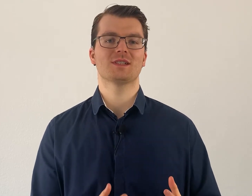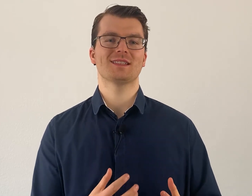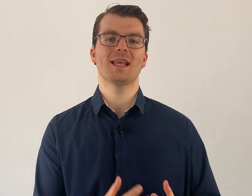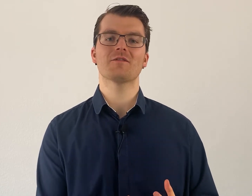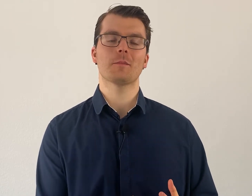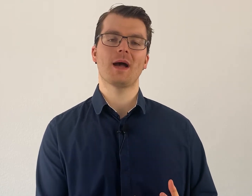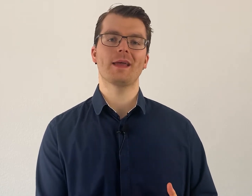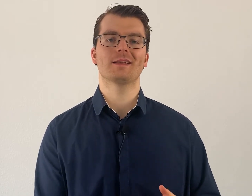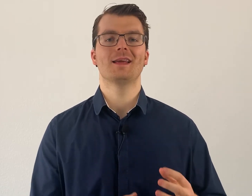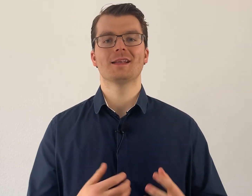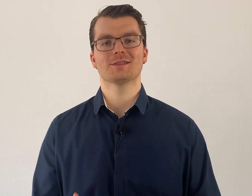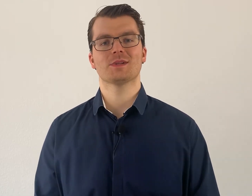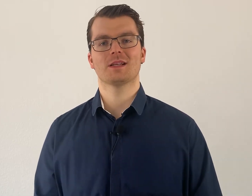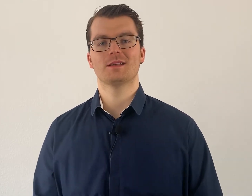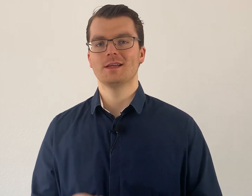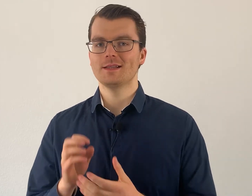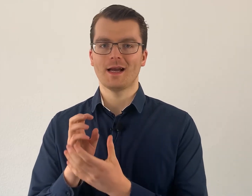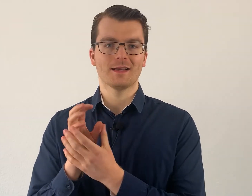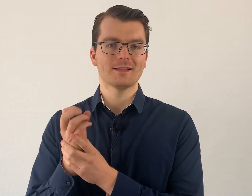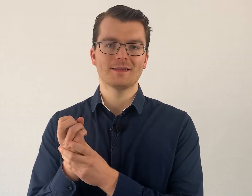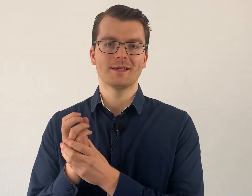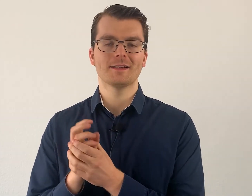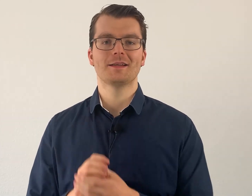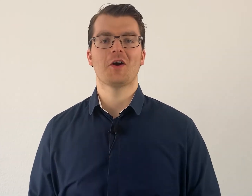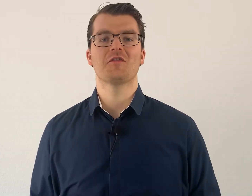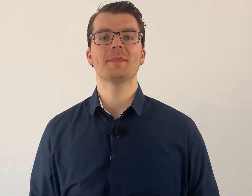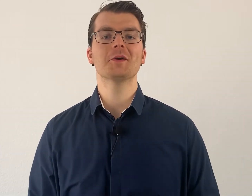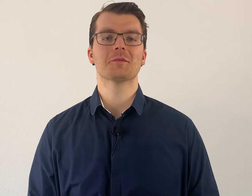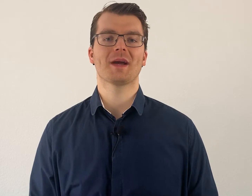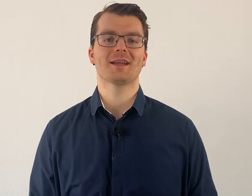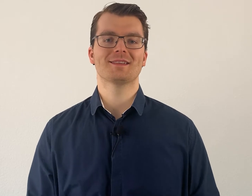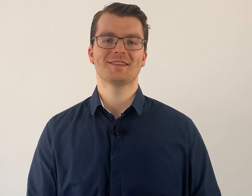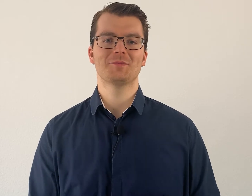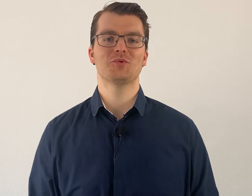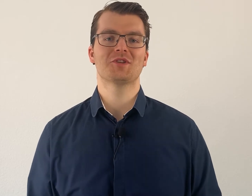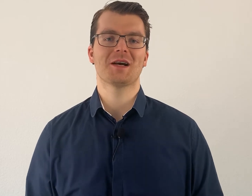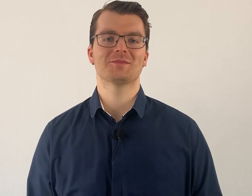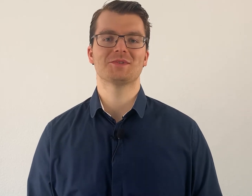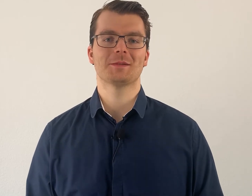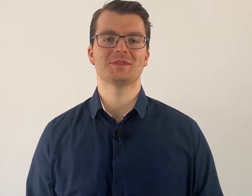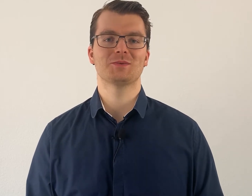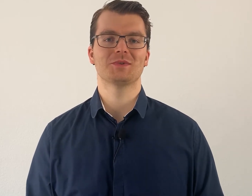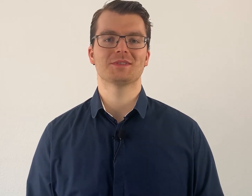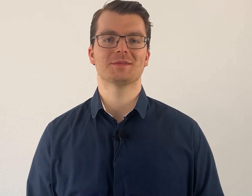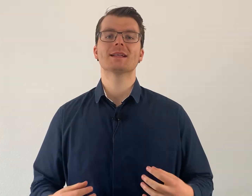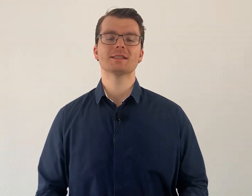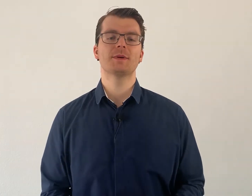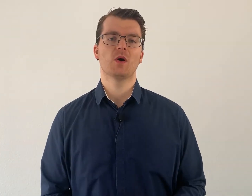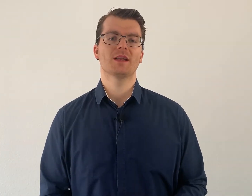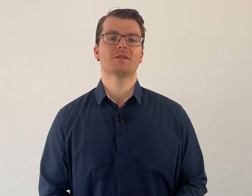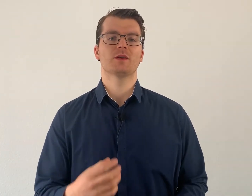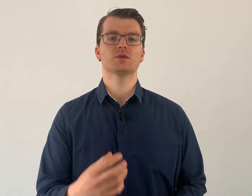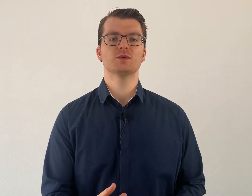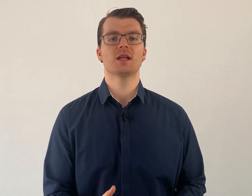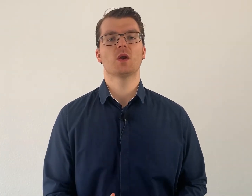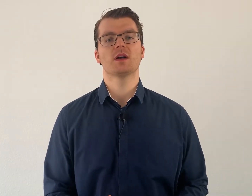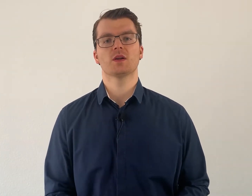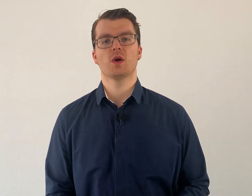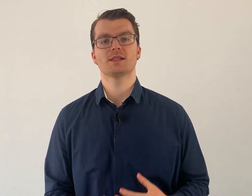das eher vermeiden, dass du dann dir auf Biegen und Brechen die Buchstaben zusammensuchst. Das bedeutet, wenn du es zu den Leuten gesagt hast,